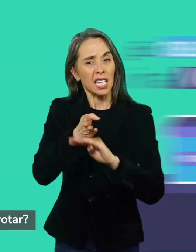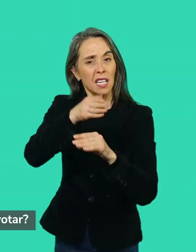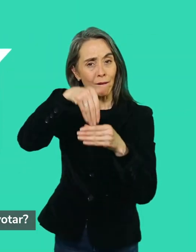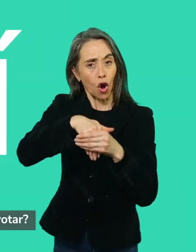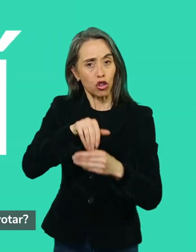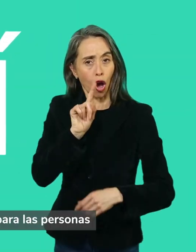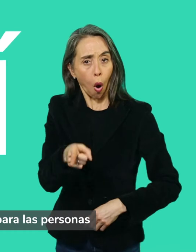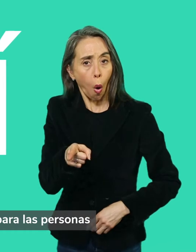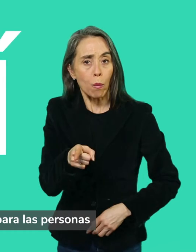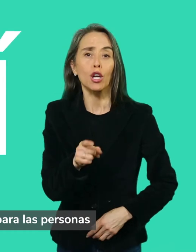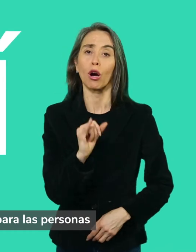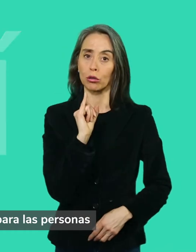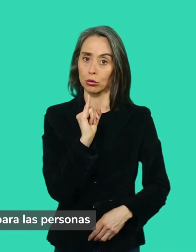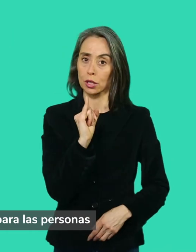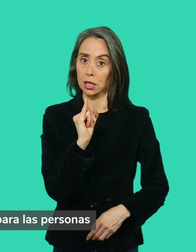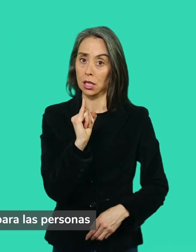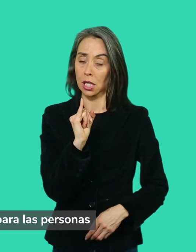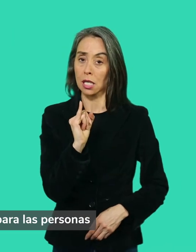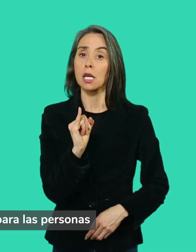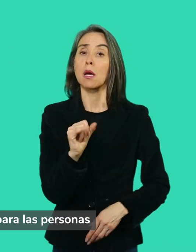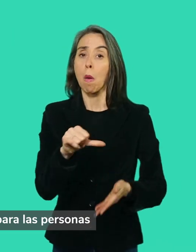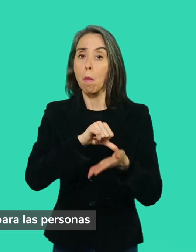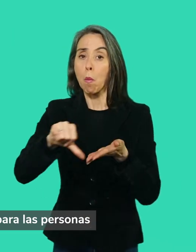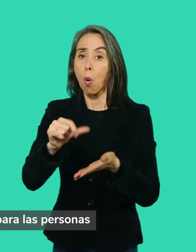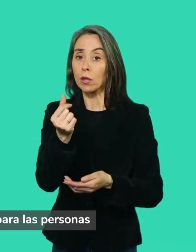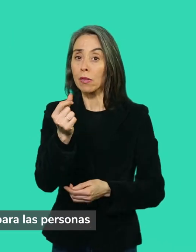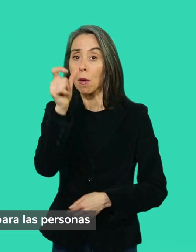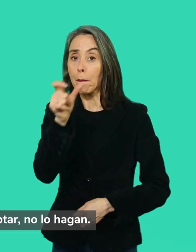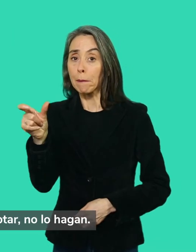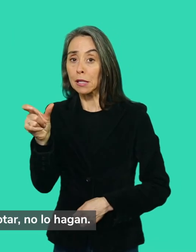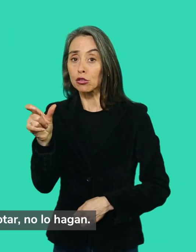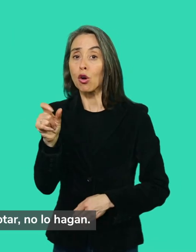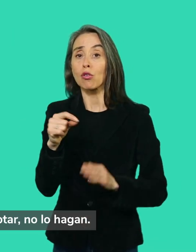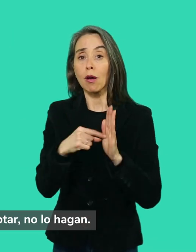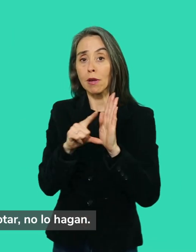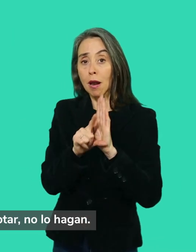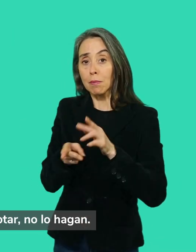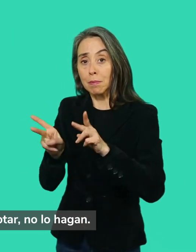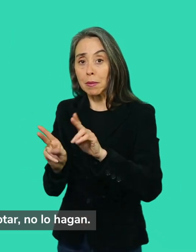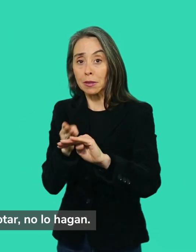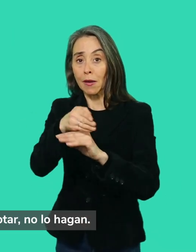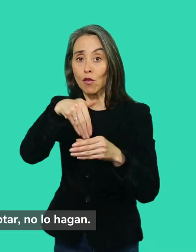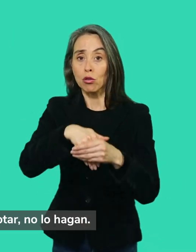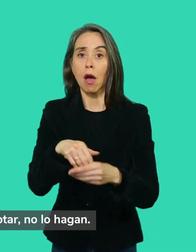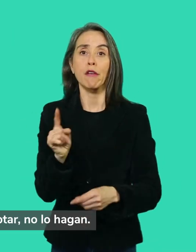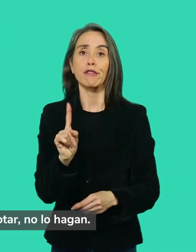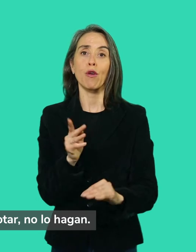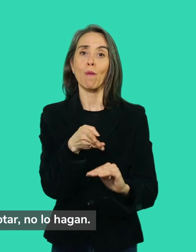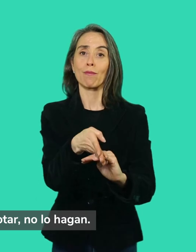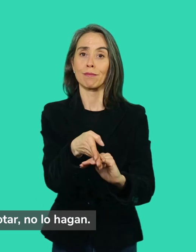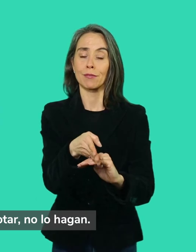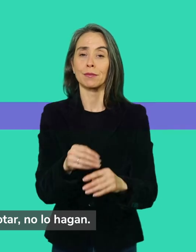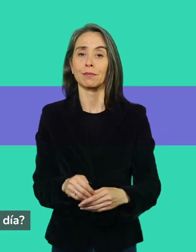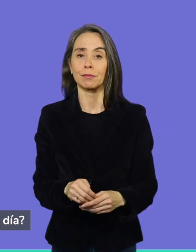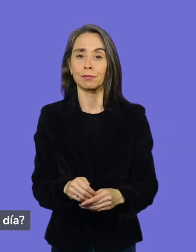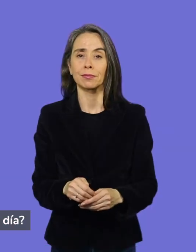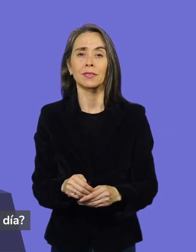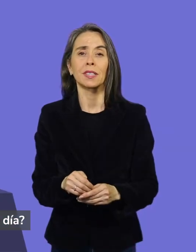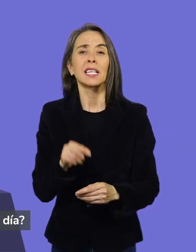Sí, habrá una multa en dinero para las personas que estando habilitadas para votar no lo hagan. ¿Qué se votará ese día?